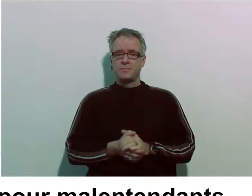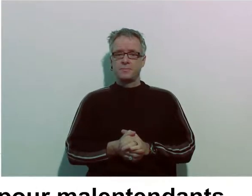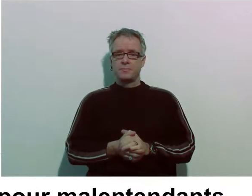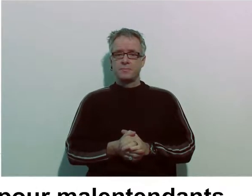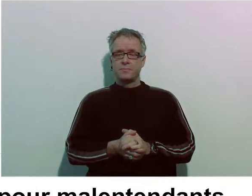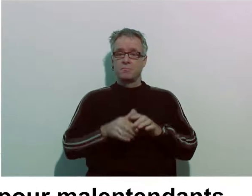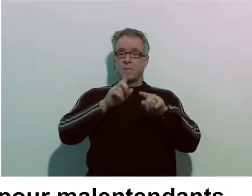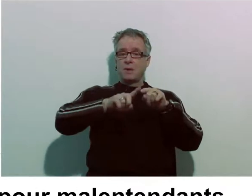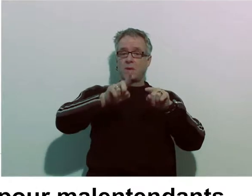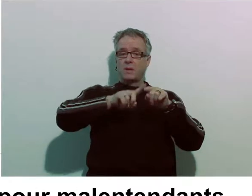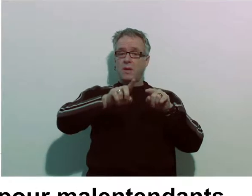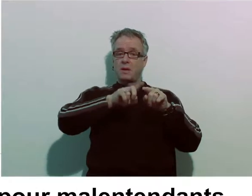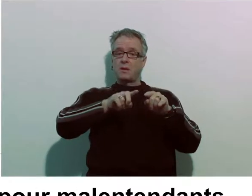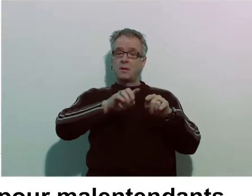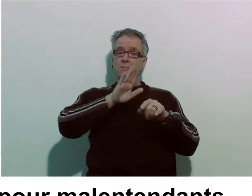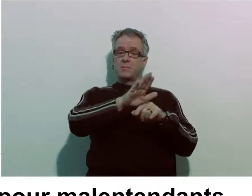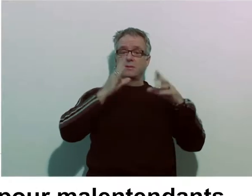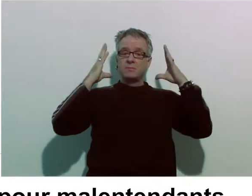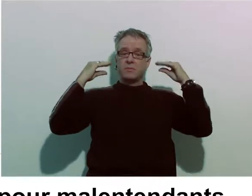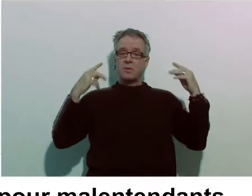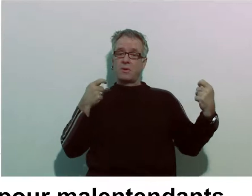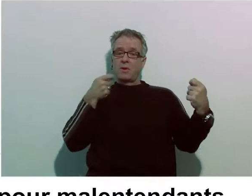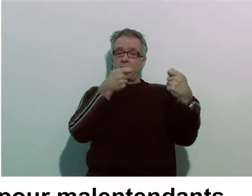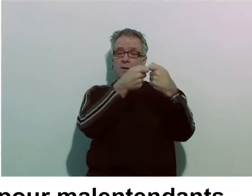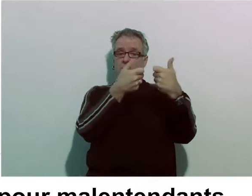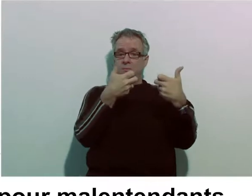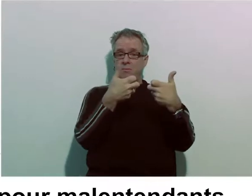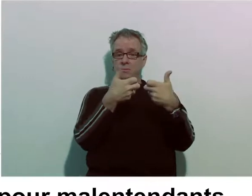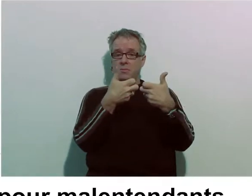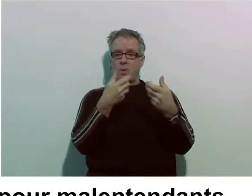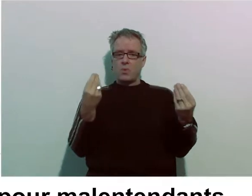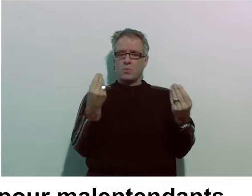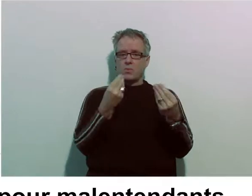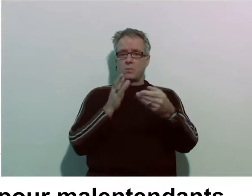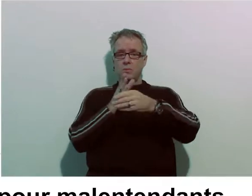Du matériel de confort pour malentendants est mis en place. Guichet d'accueil.